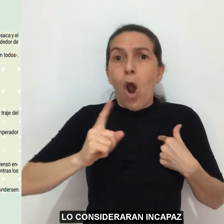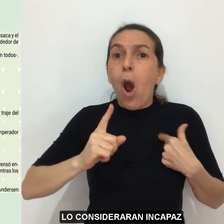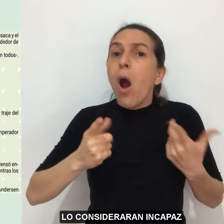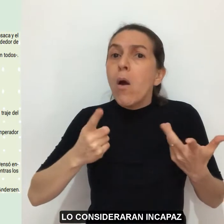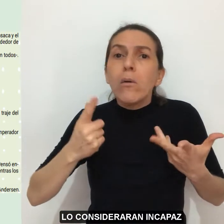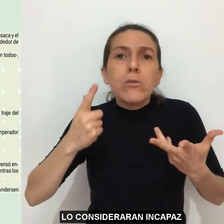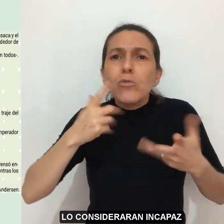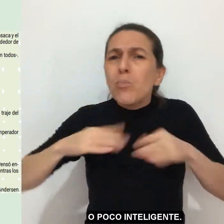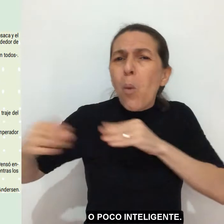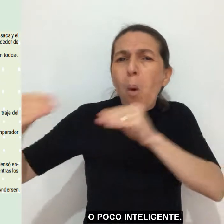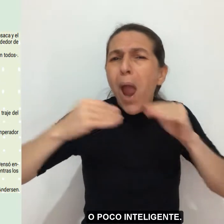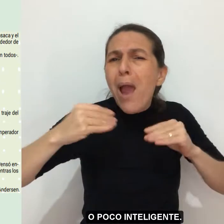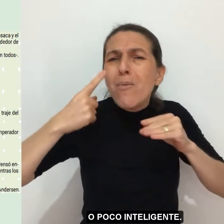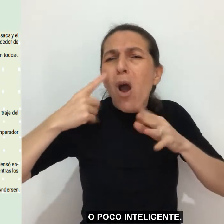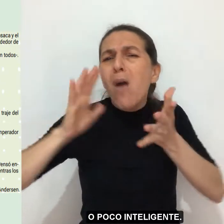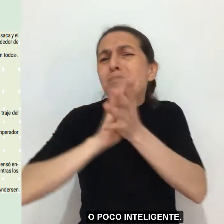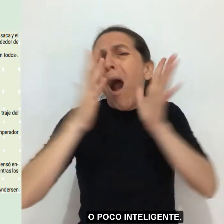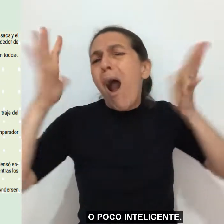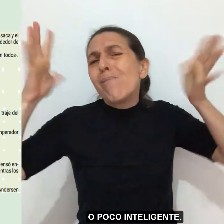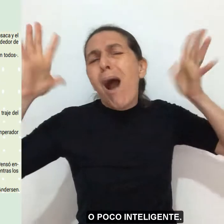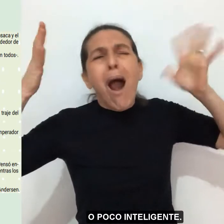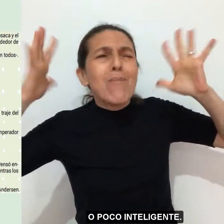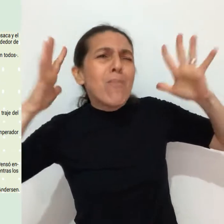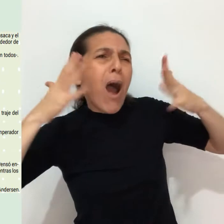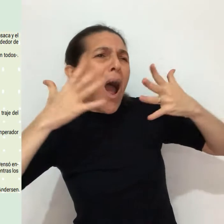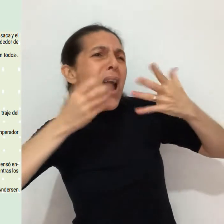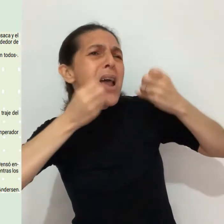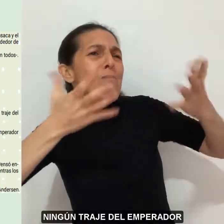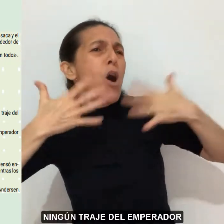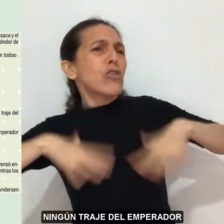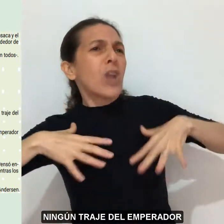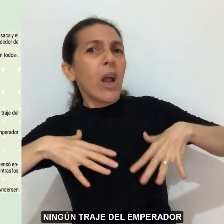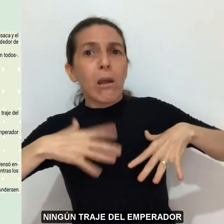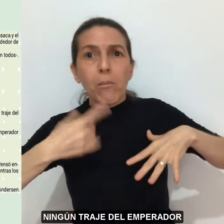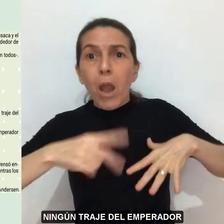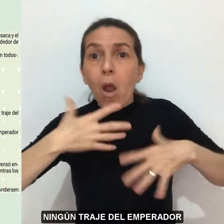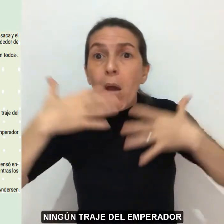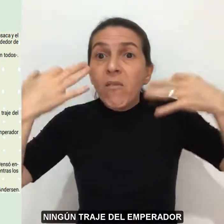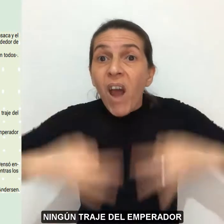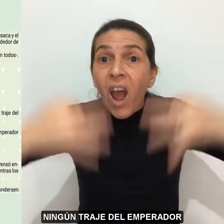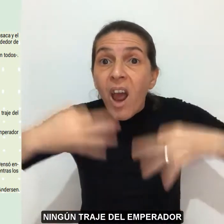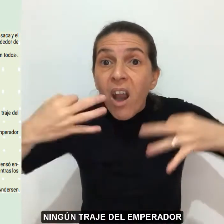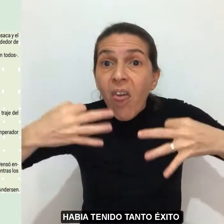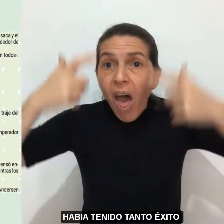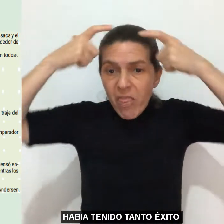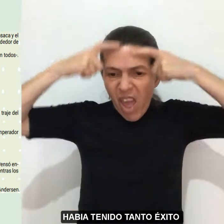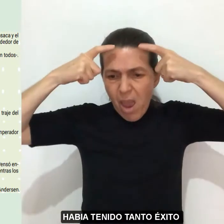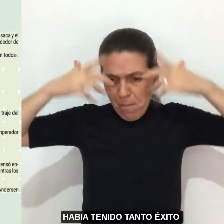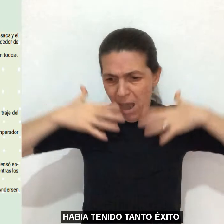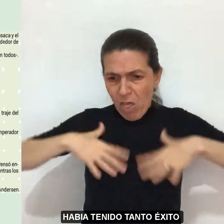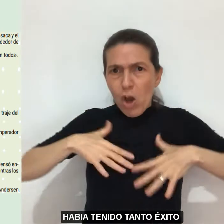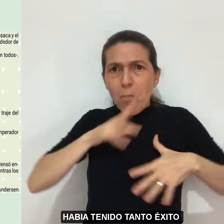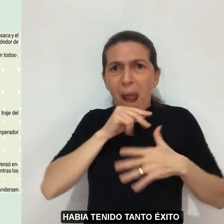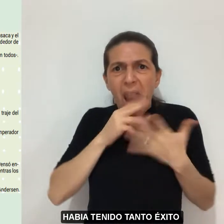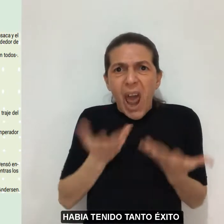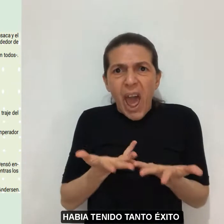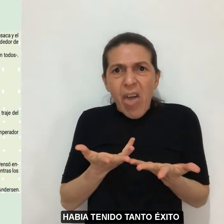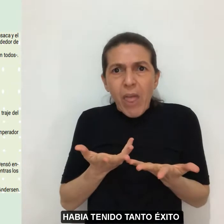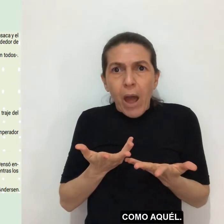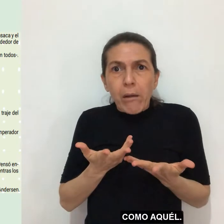incapaz o poco inteligente! Ningún traje del emperador había tenido tanto éxito como